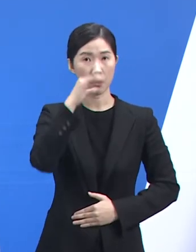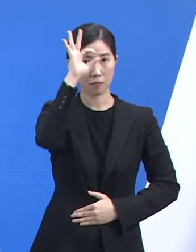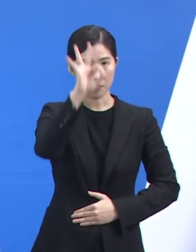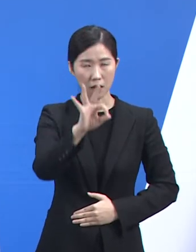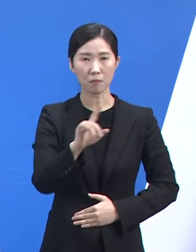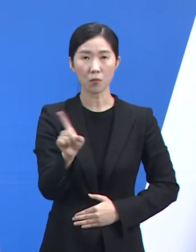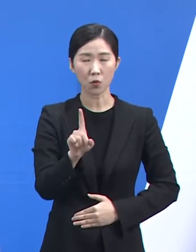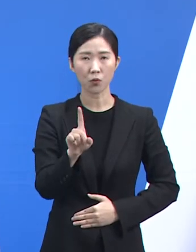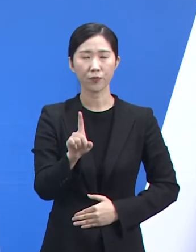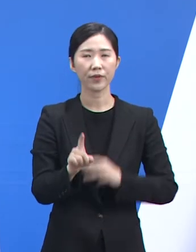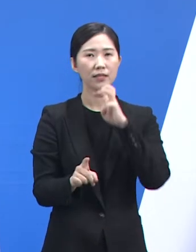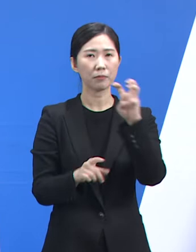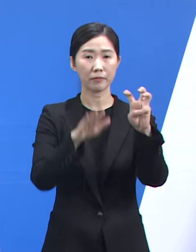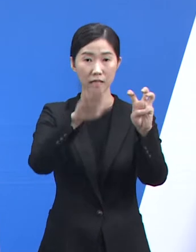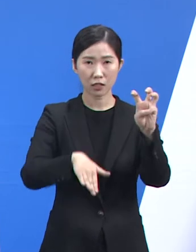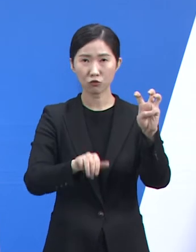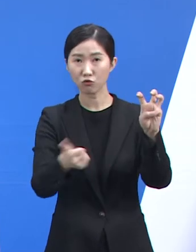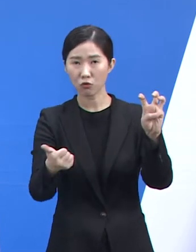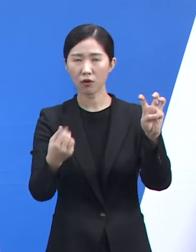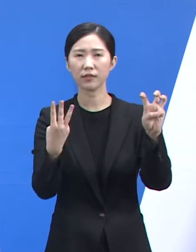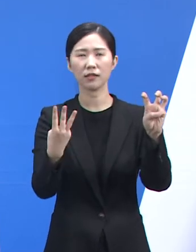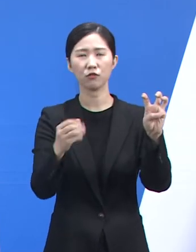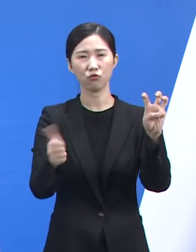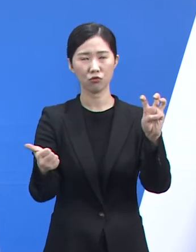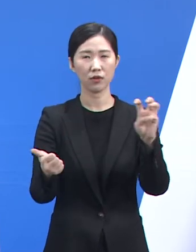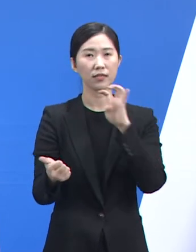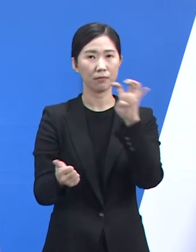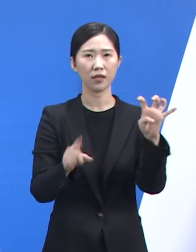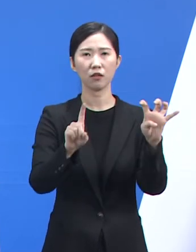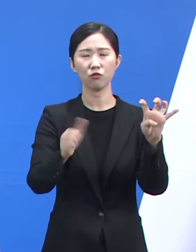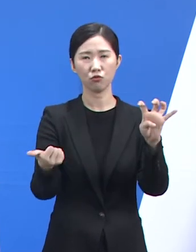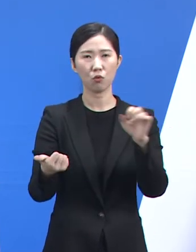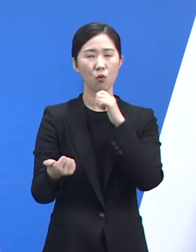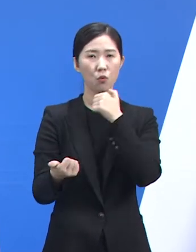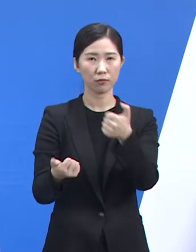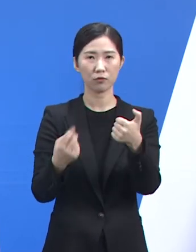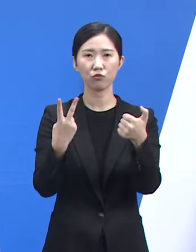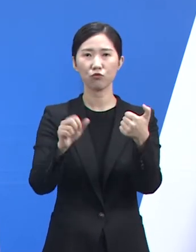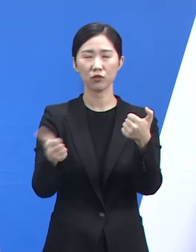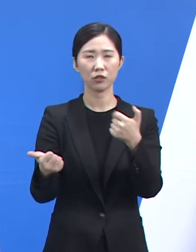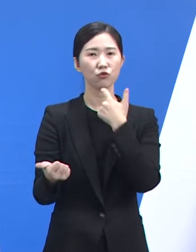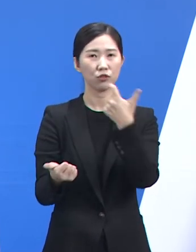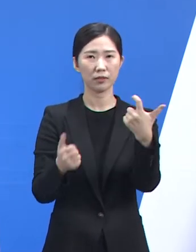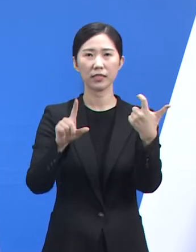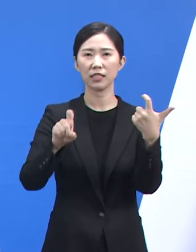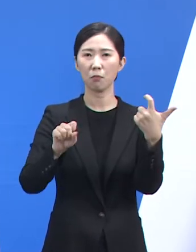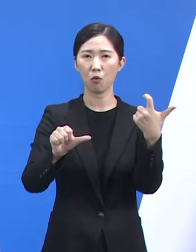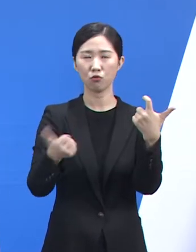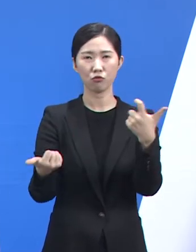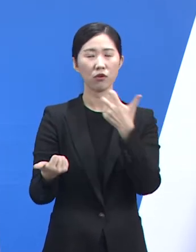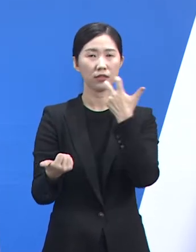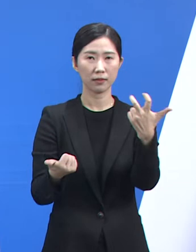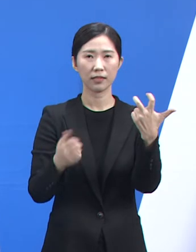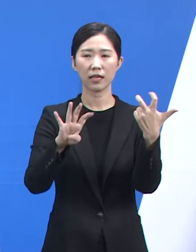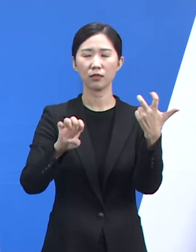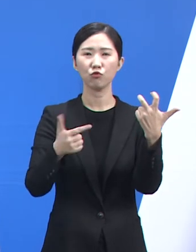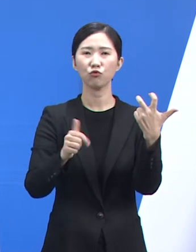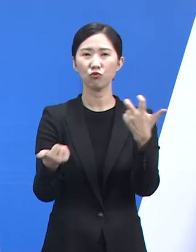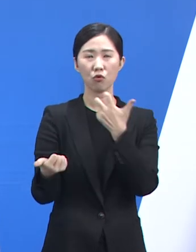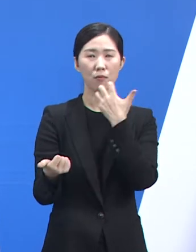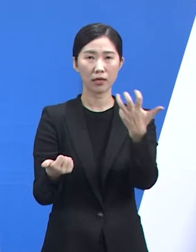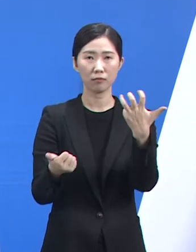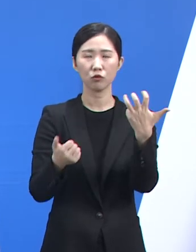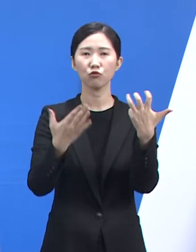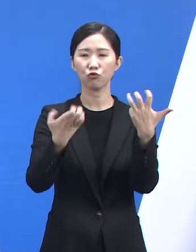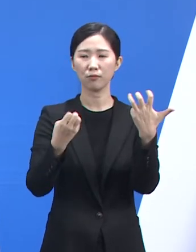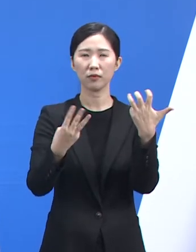연령별 현황은 30세 이하 3명, 40대 1명, 50대 9명, 60대 15명, 70대 46명, 80대